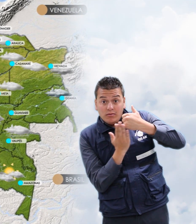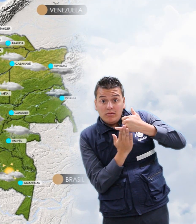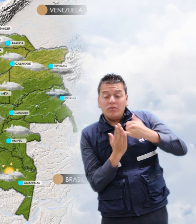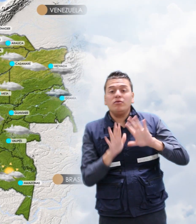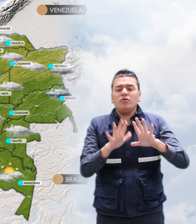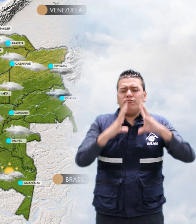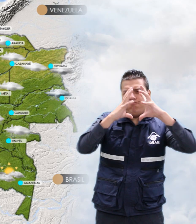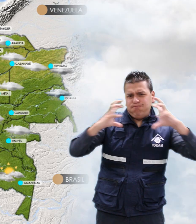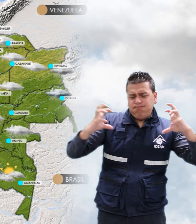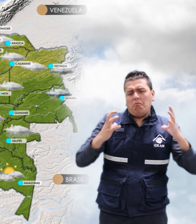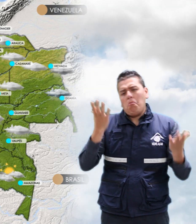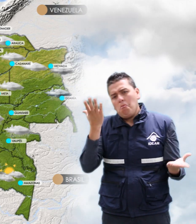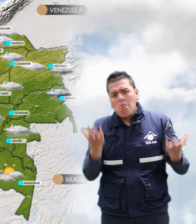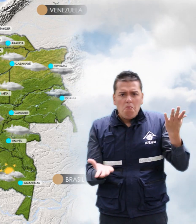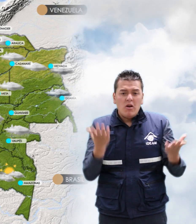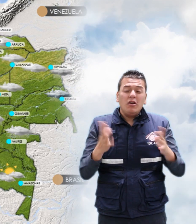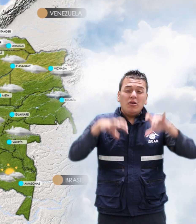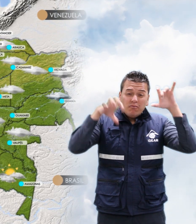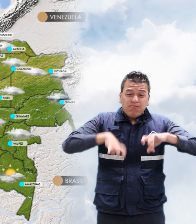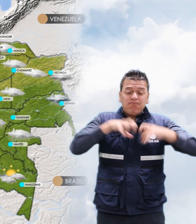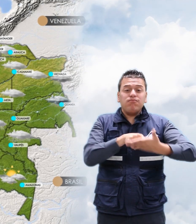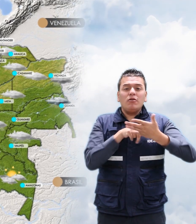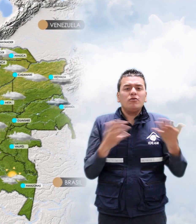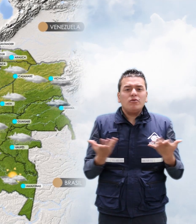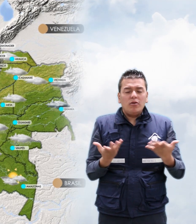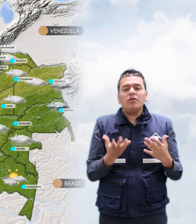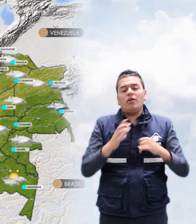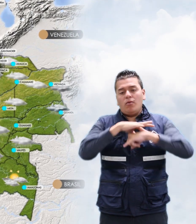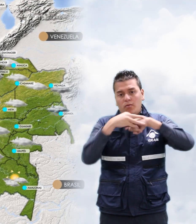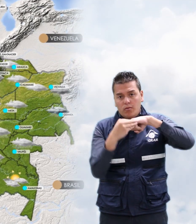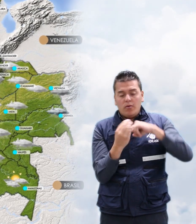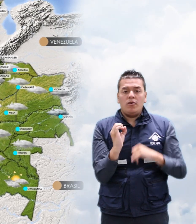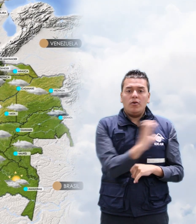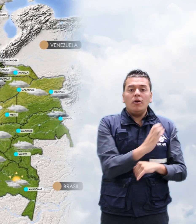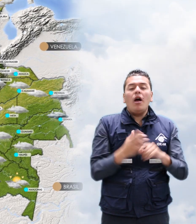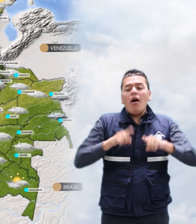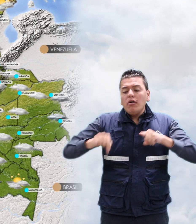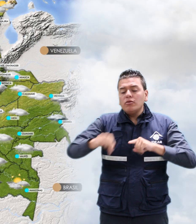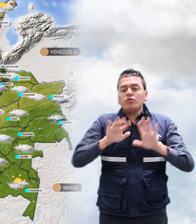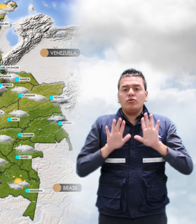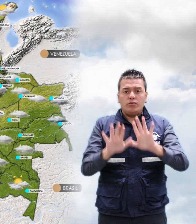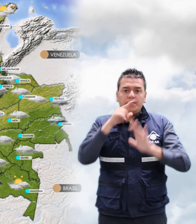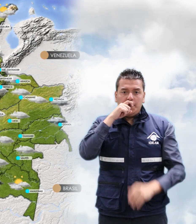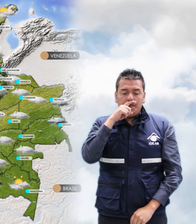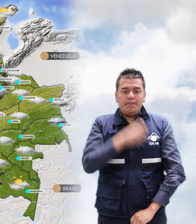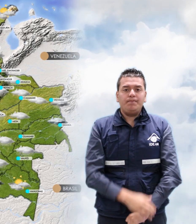variable y algunas lluvias se registrarán especialmente para el occidente de Guainía y algunos sectores de Amazonas.